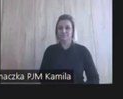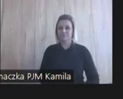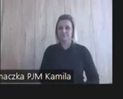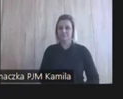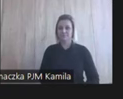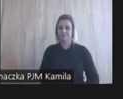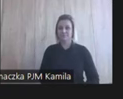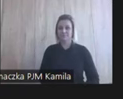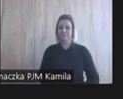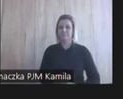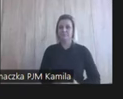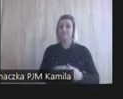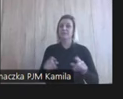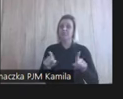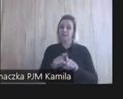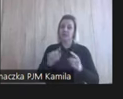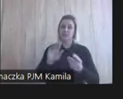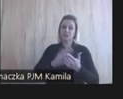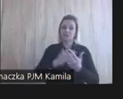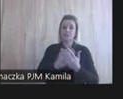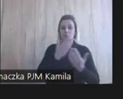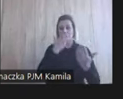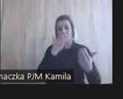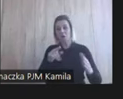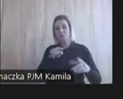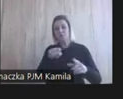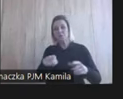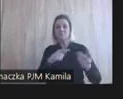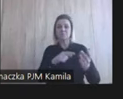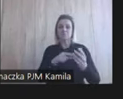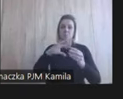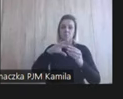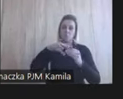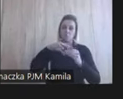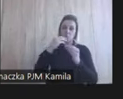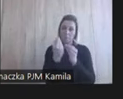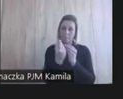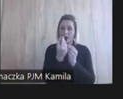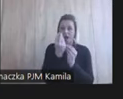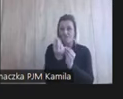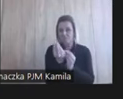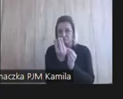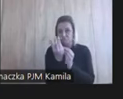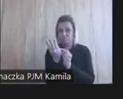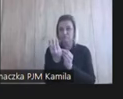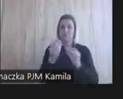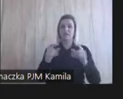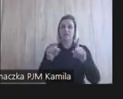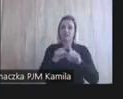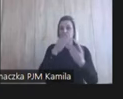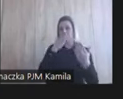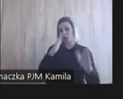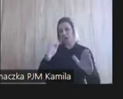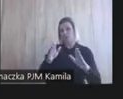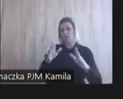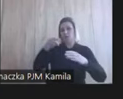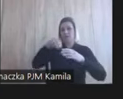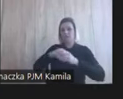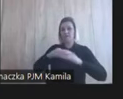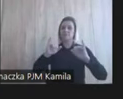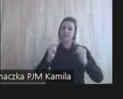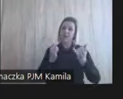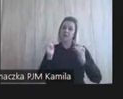I mamy też właśnie w izolacji, jakieś tam tulipany są. No i mamy też kontekst, czyli w jakich